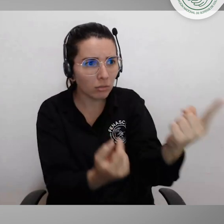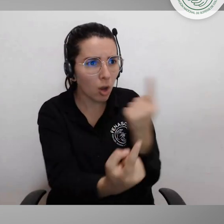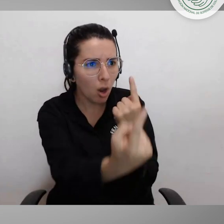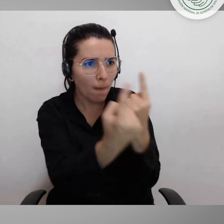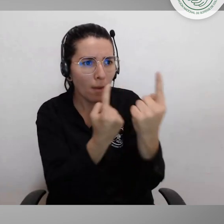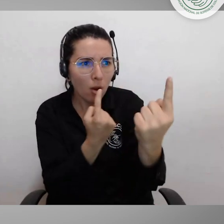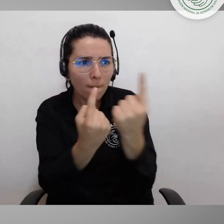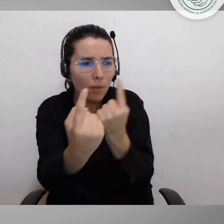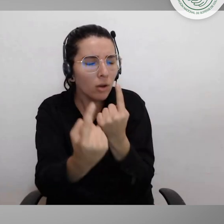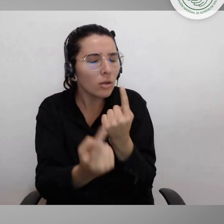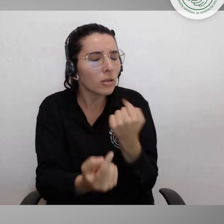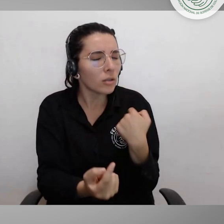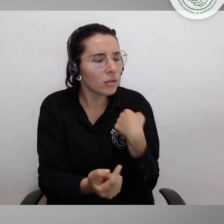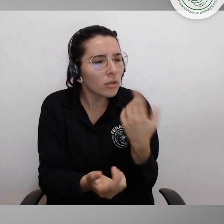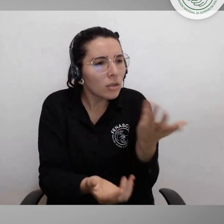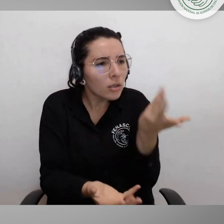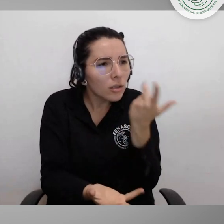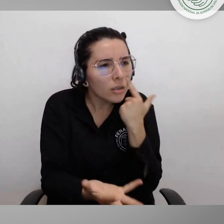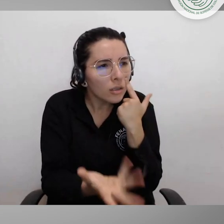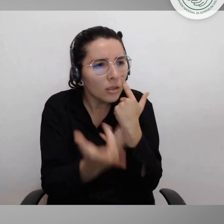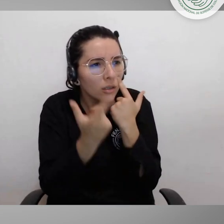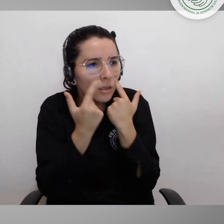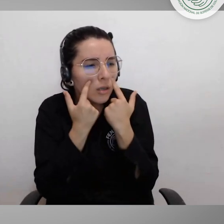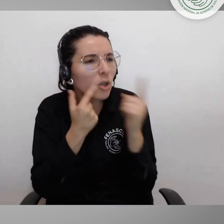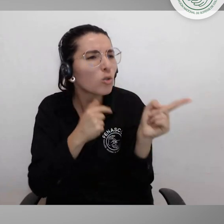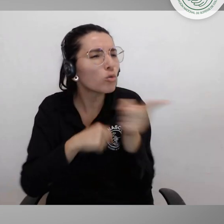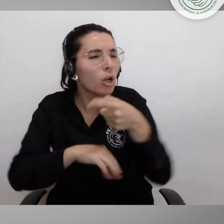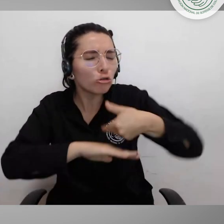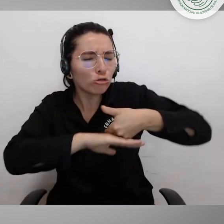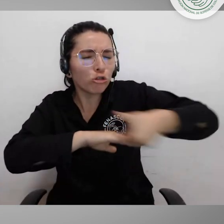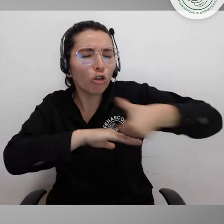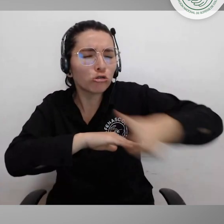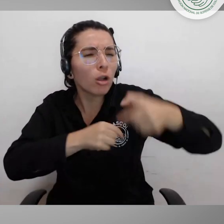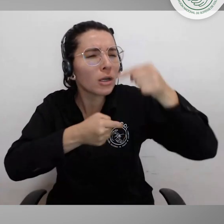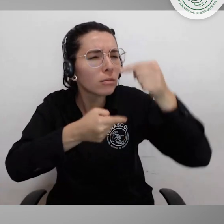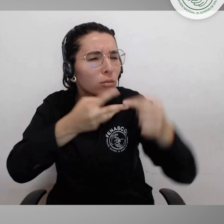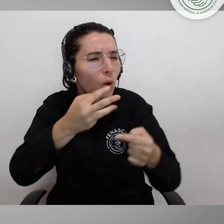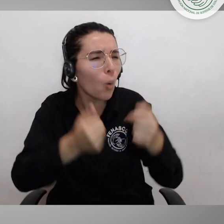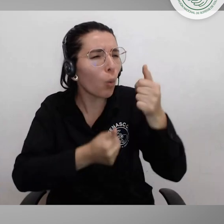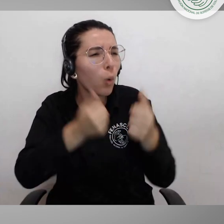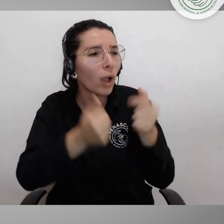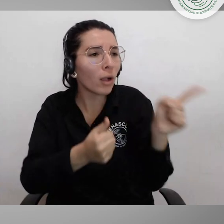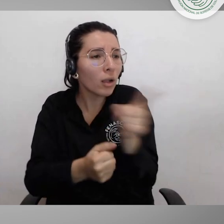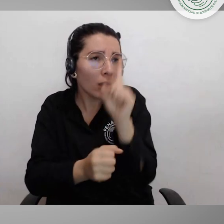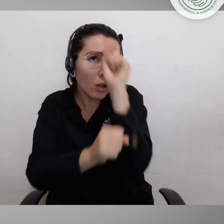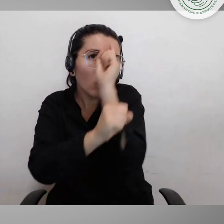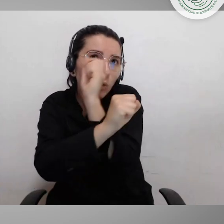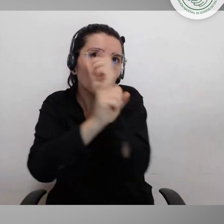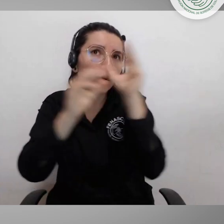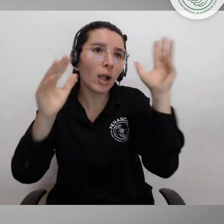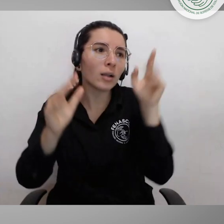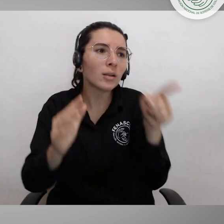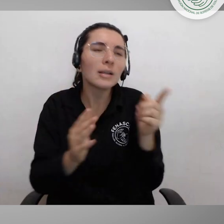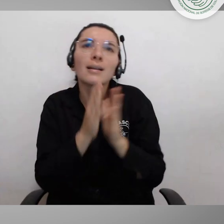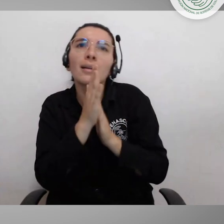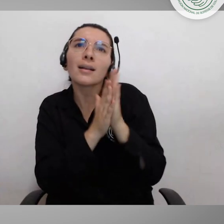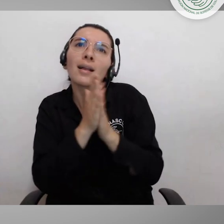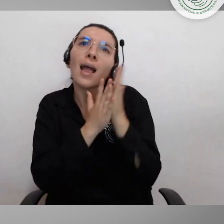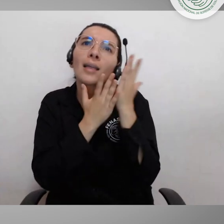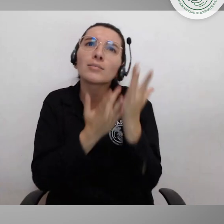asistir, escuchar las voces de manera directa de las personas con discapacidad, sus solicitudes,